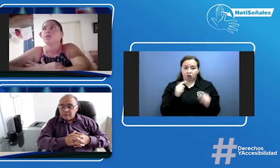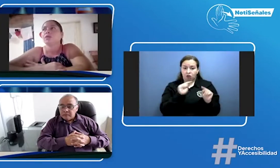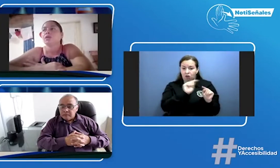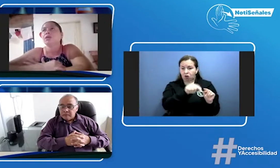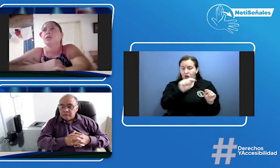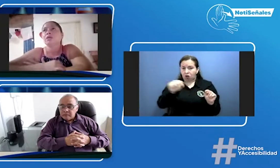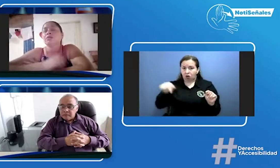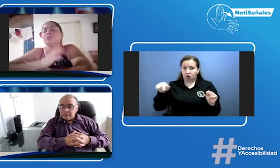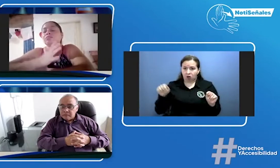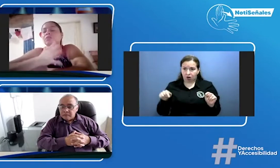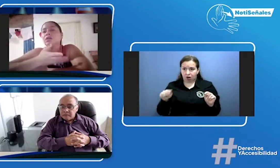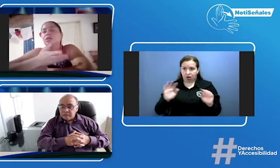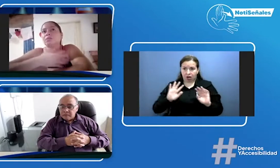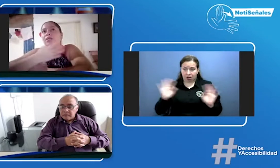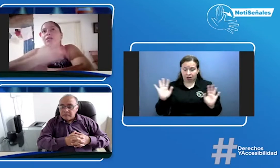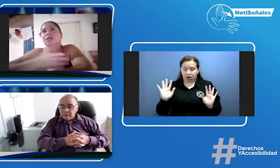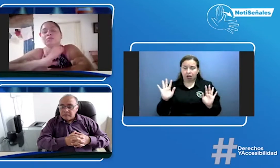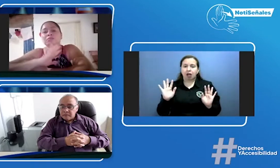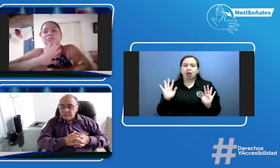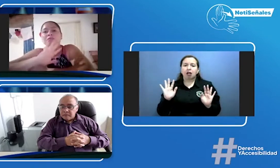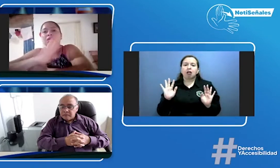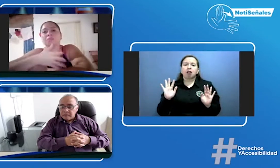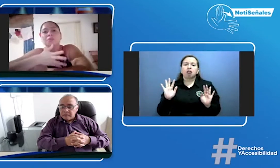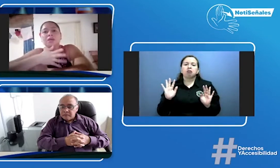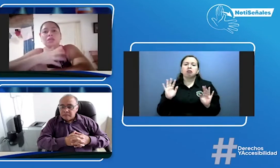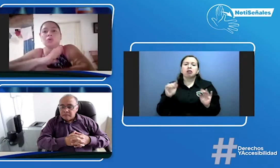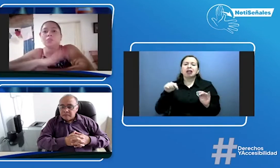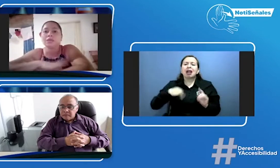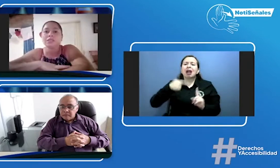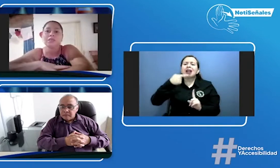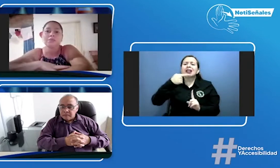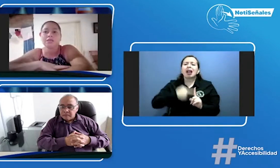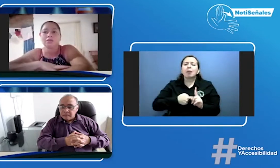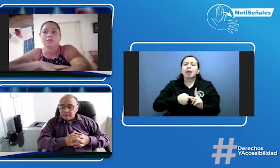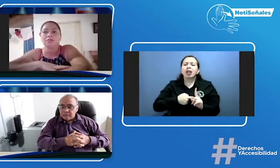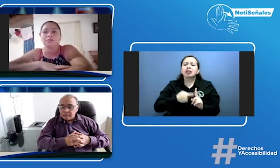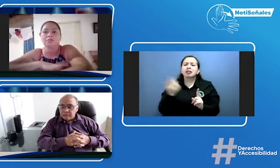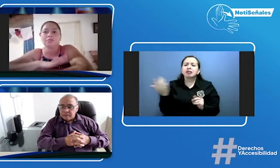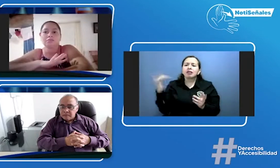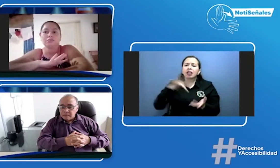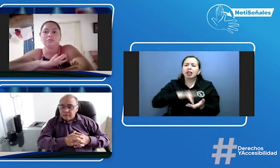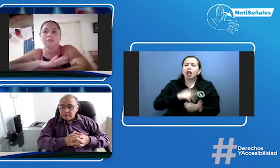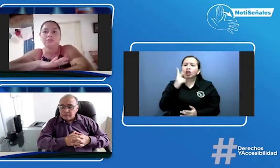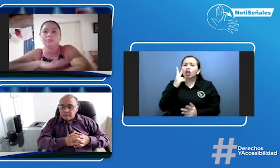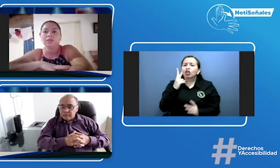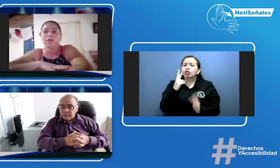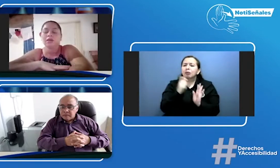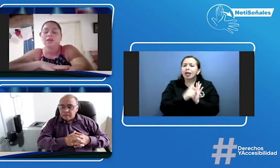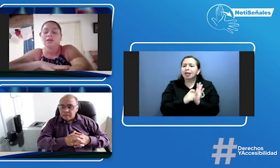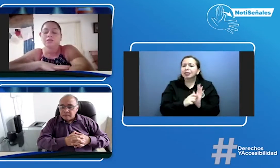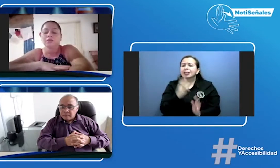y venían en el mes dos veces, tres veces. ¿Ya? Esto